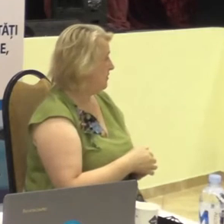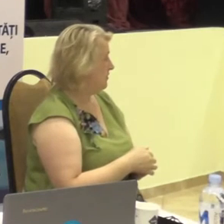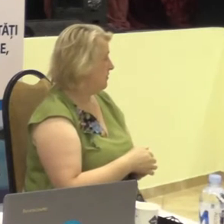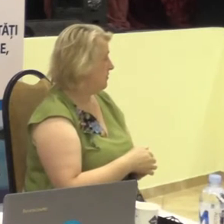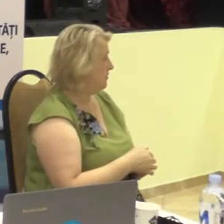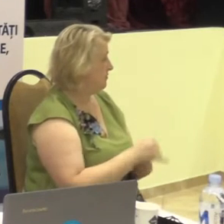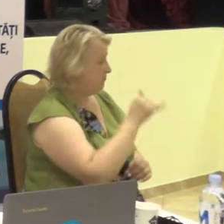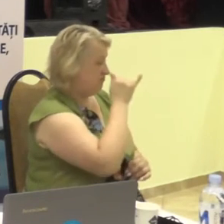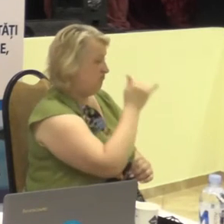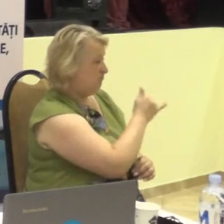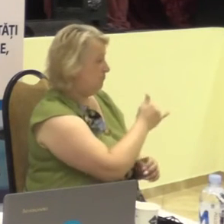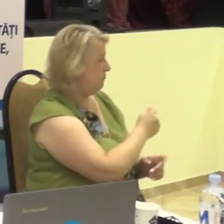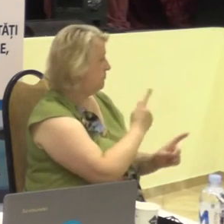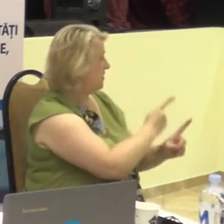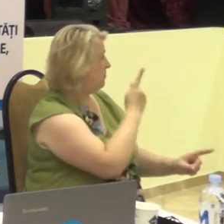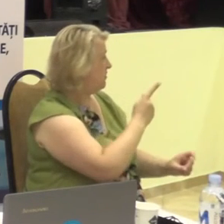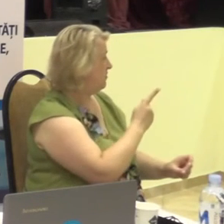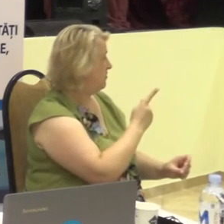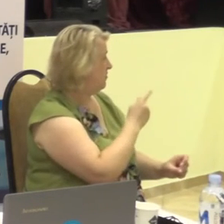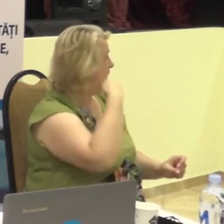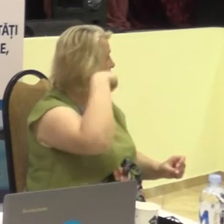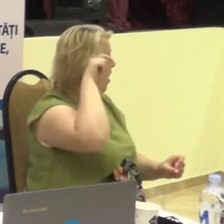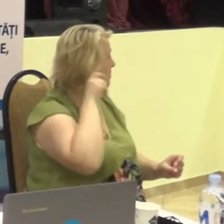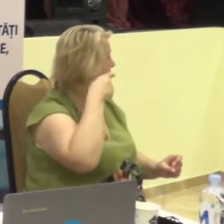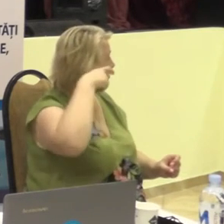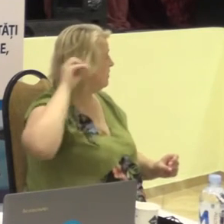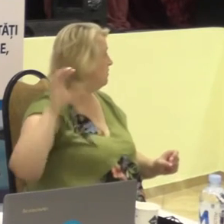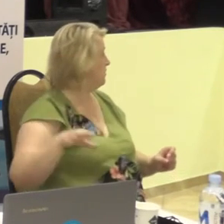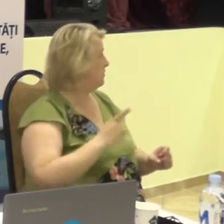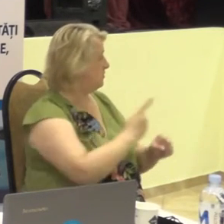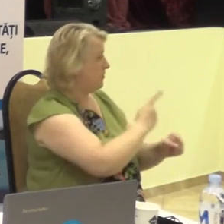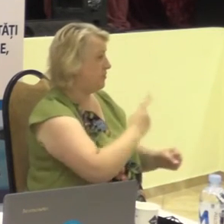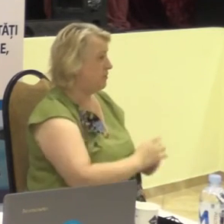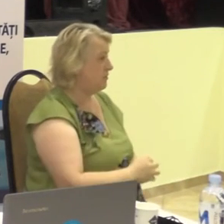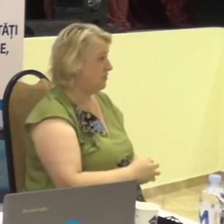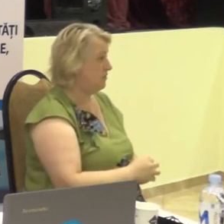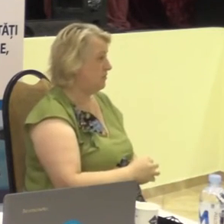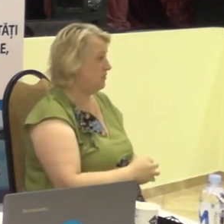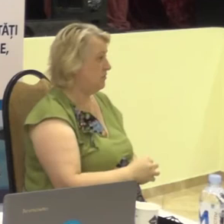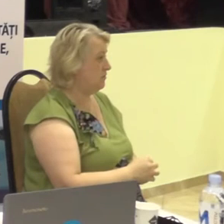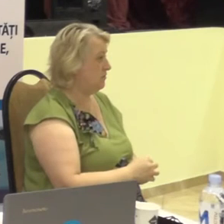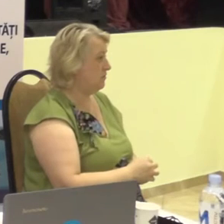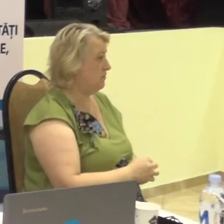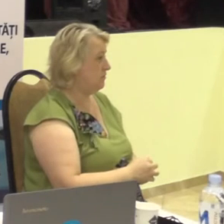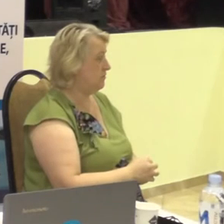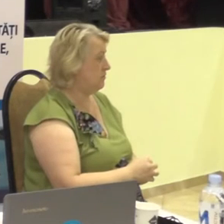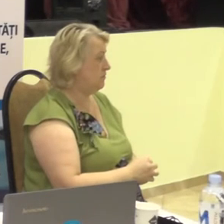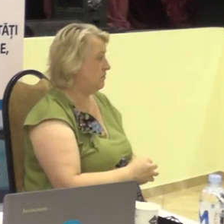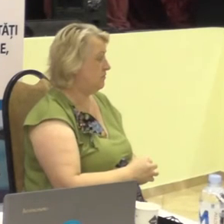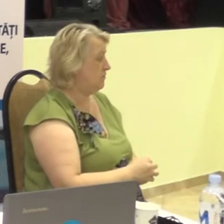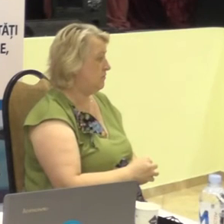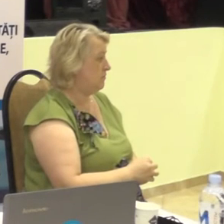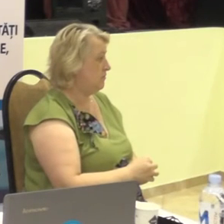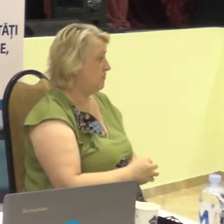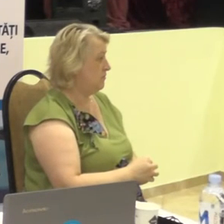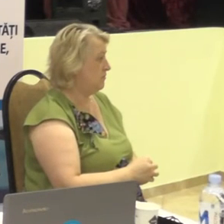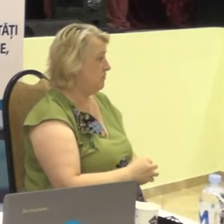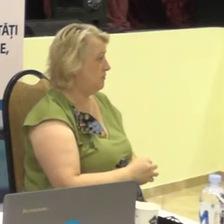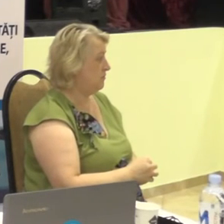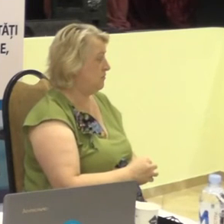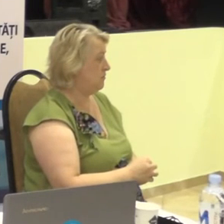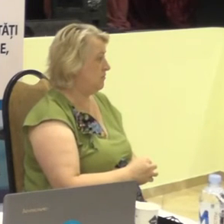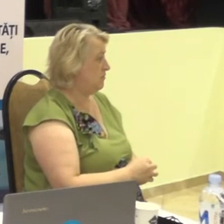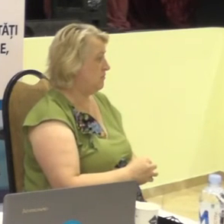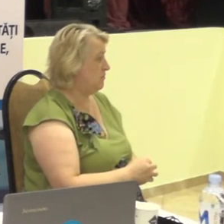lui a interzis să-și scoate aparatul de la ureche, roteza. Și el atunci